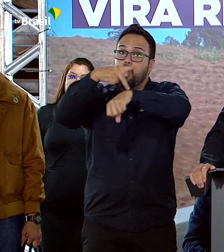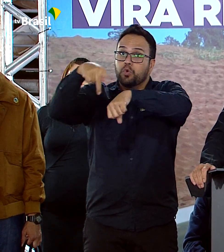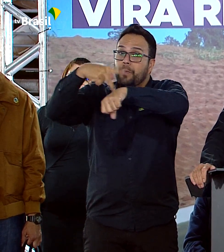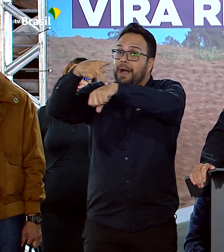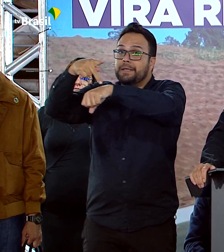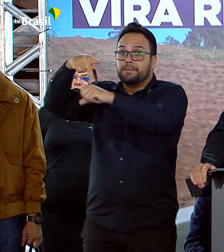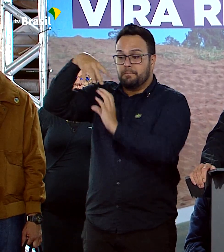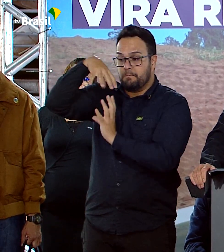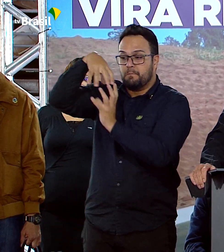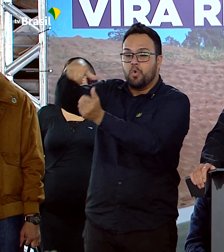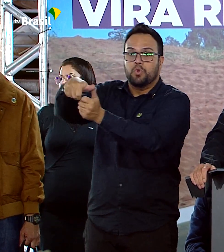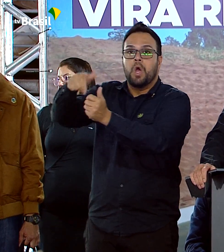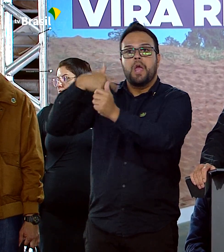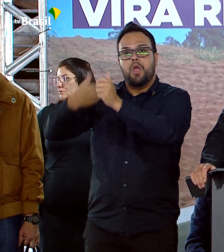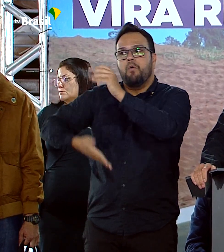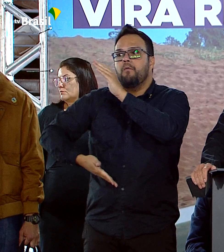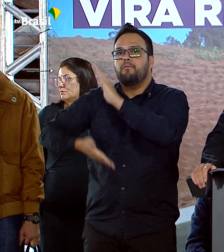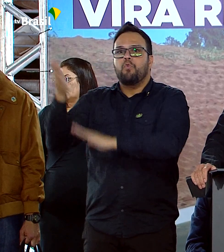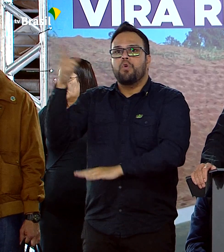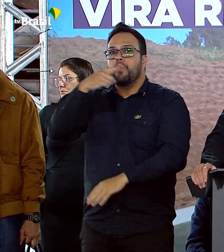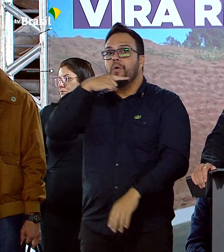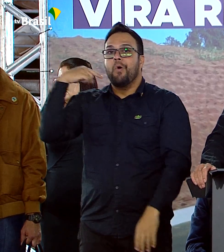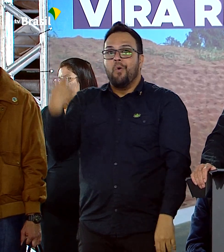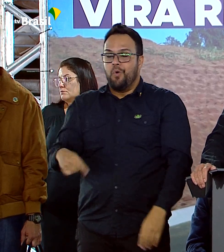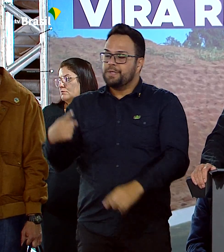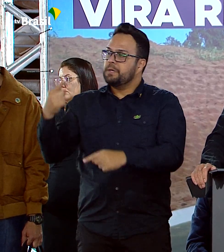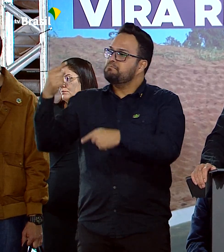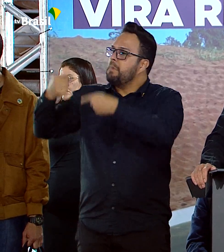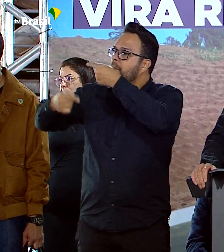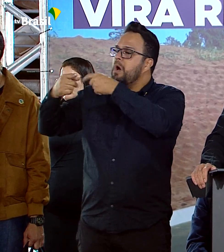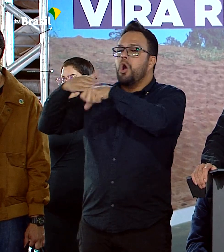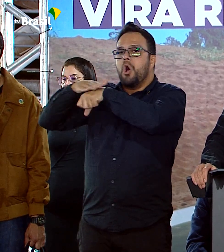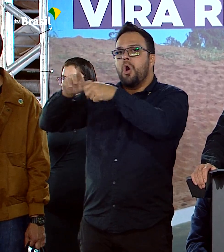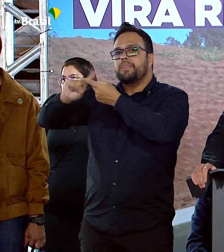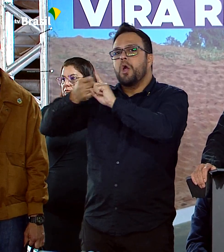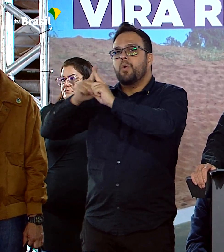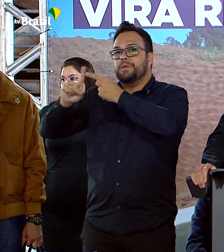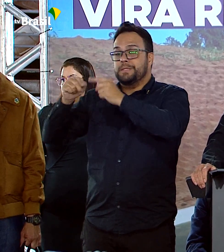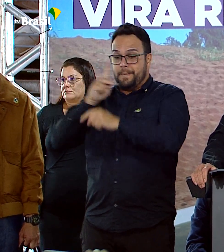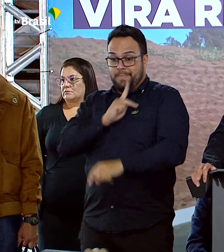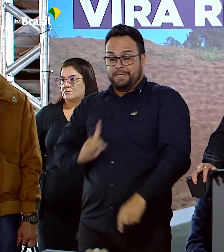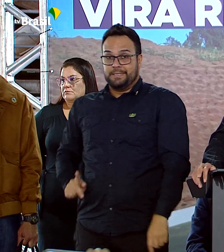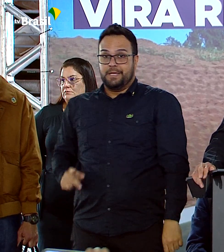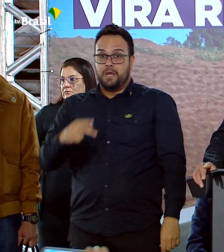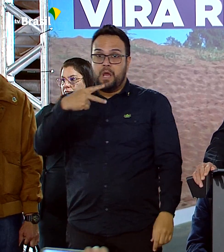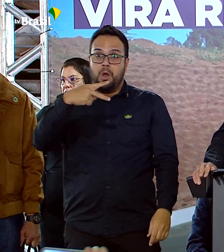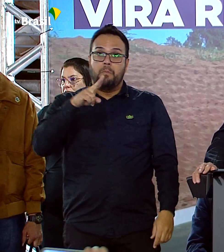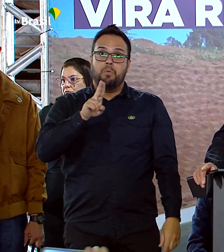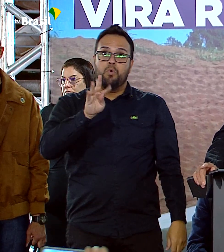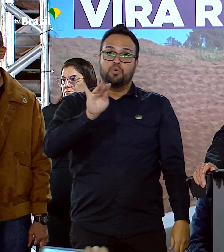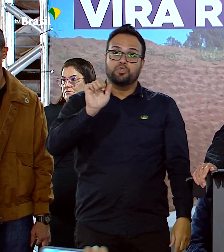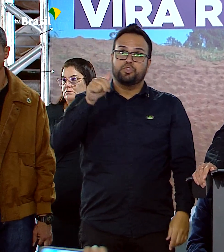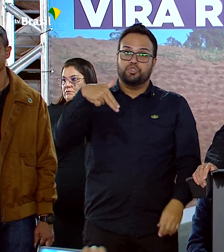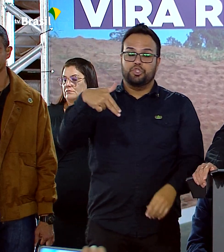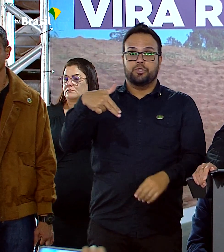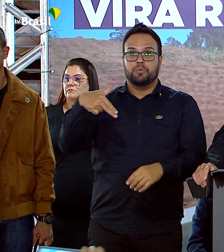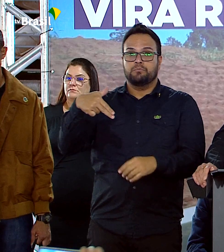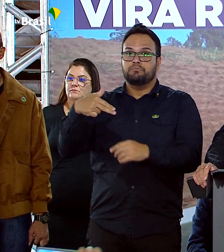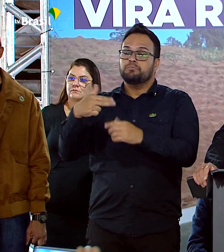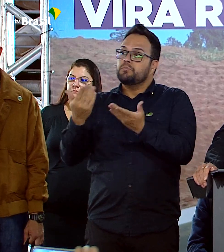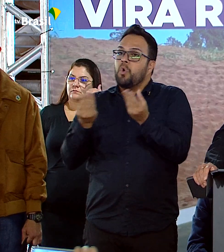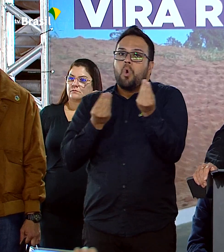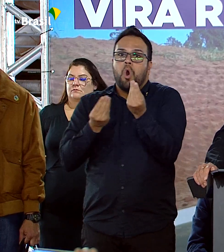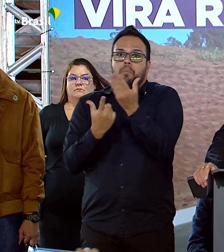mundo. Fui à Rússia negociar com o presidente daquele país o fornecimento de fertilizantes.